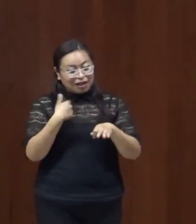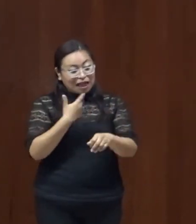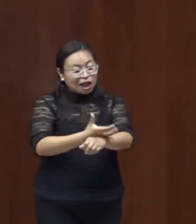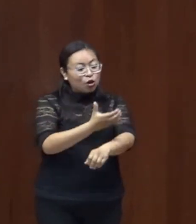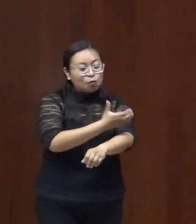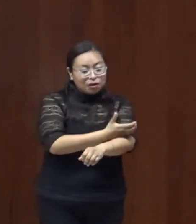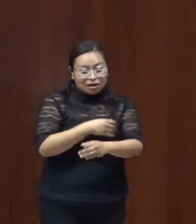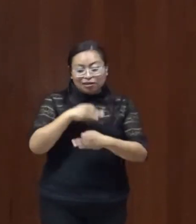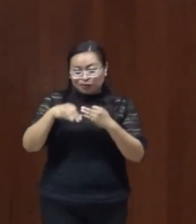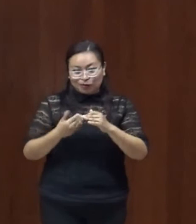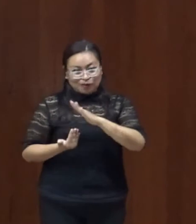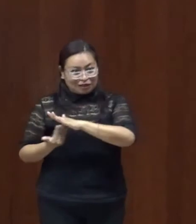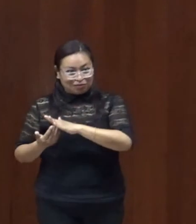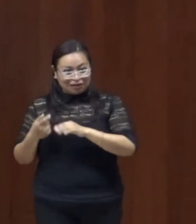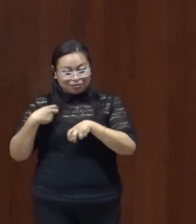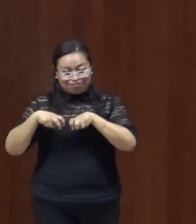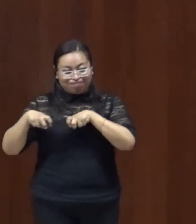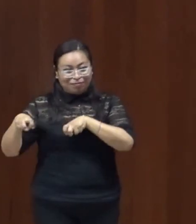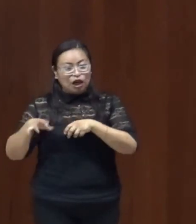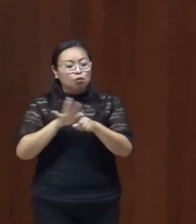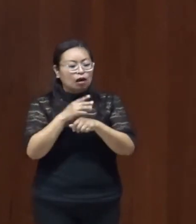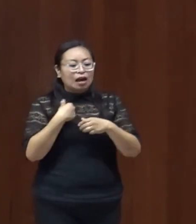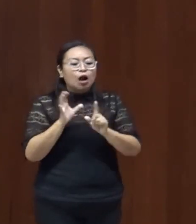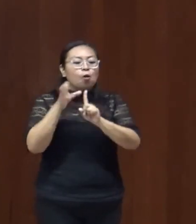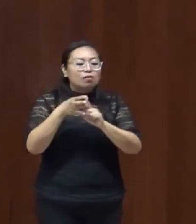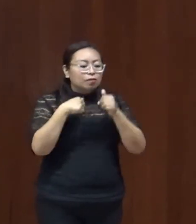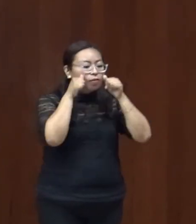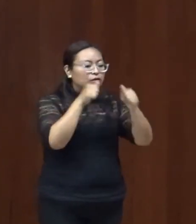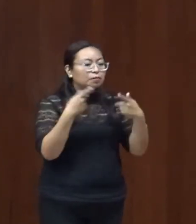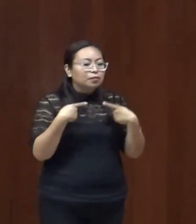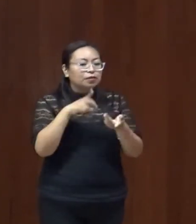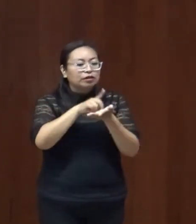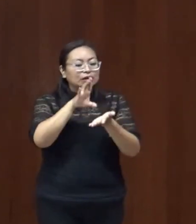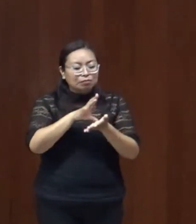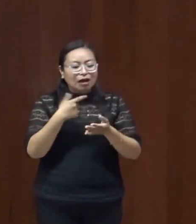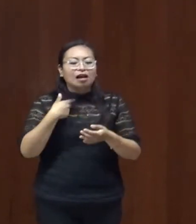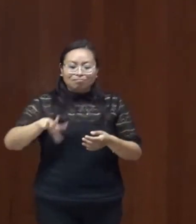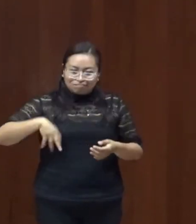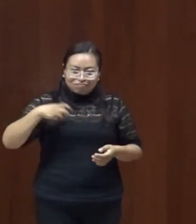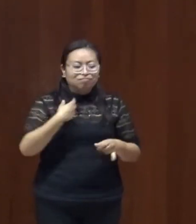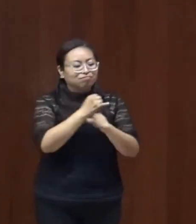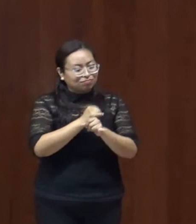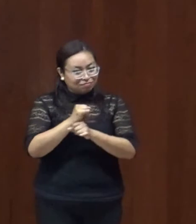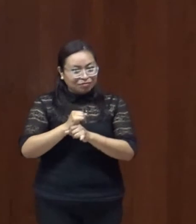compañeras del comité de atención a personas con discapacidad se ha realizado en